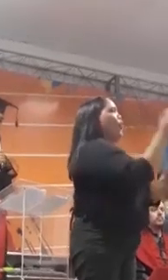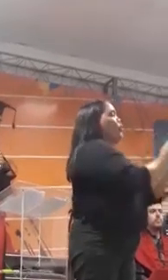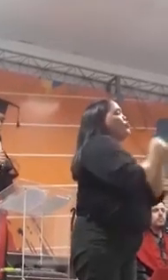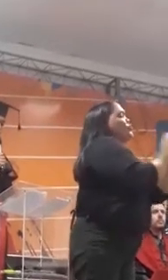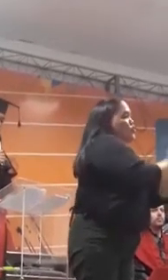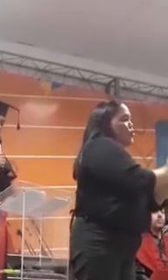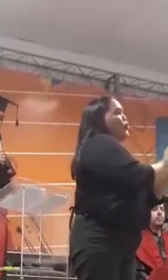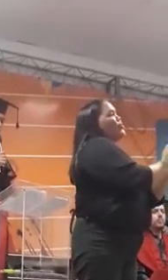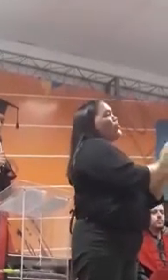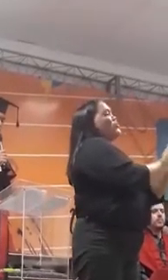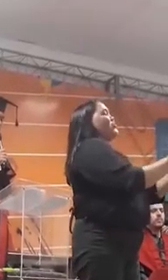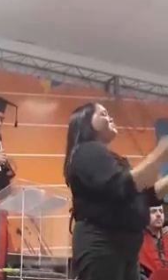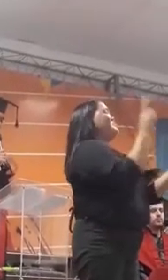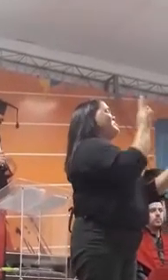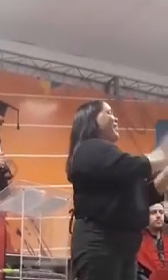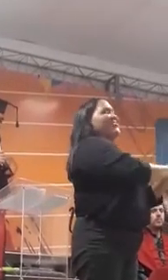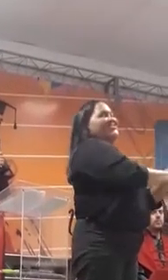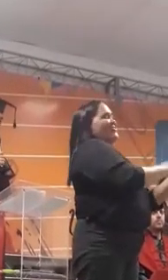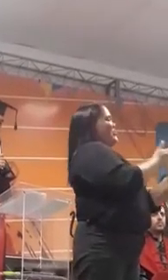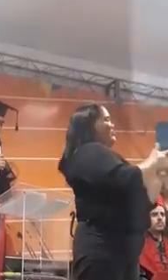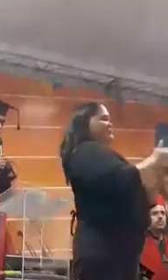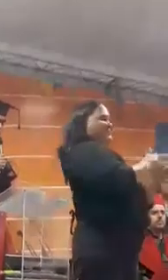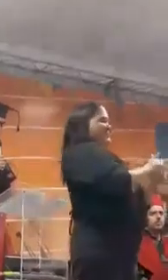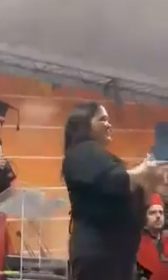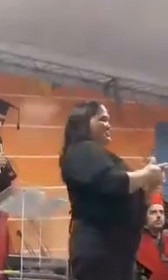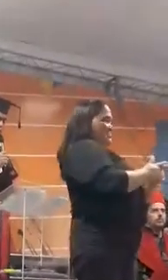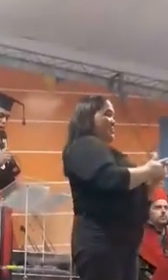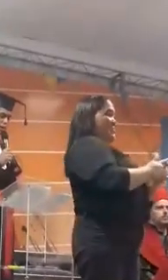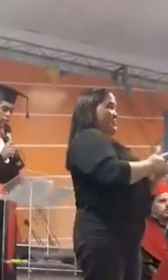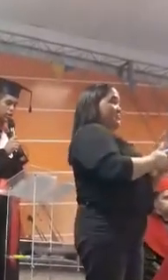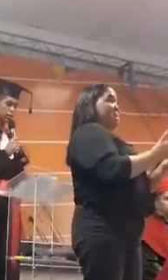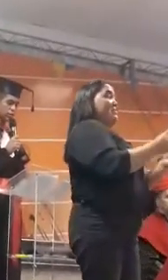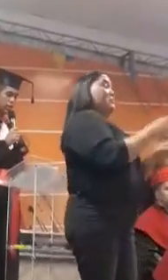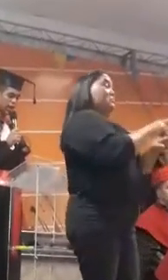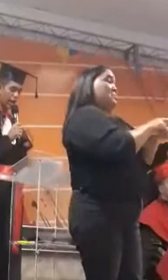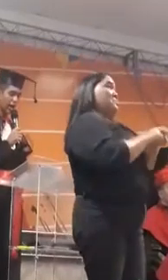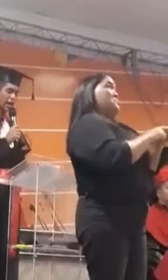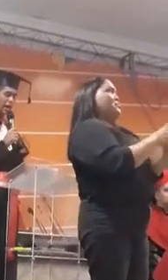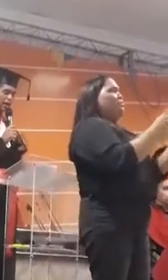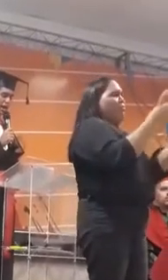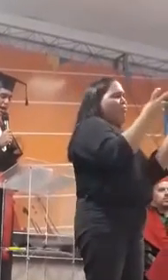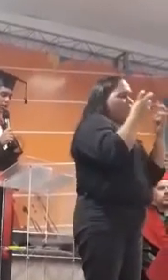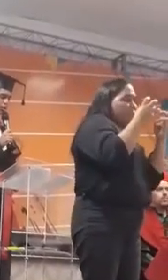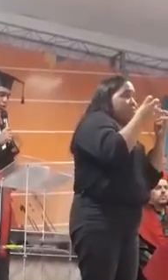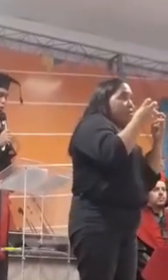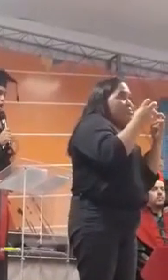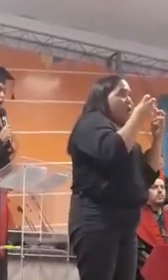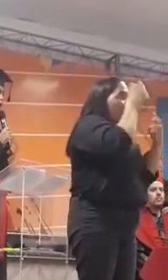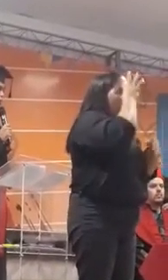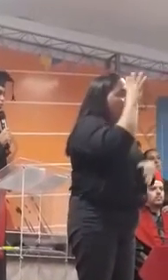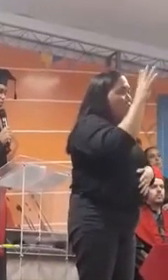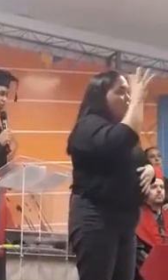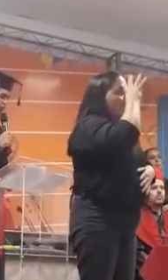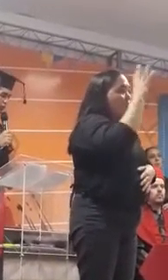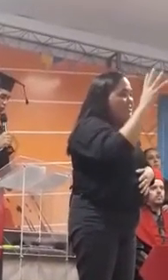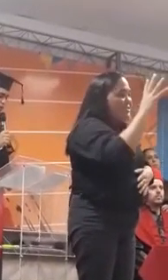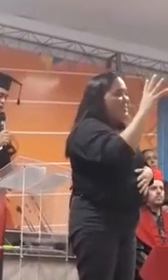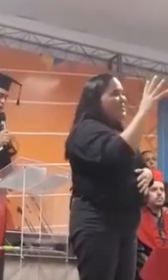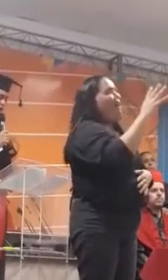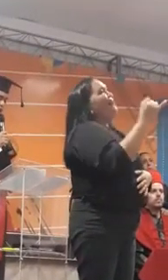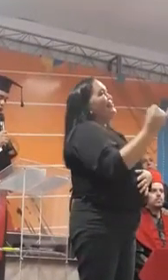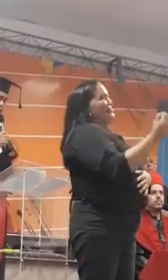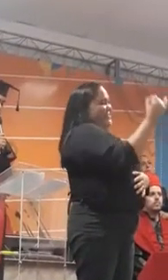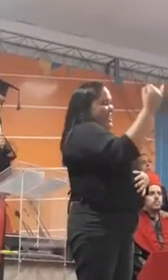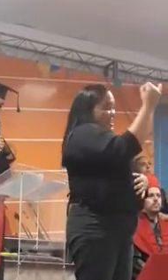chegamos em um momento que é o terceiro ano. E percebemos que mais do que sonhar, realizar esse sonho é possível.